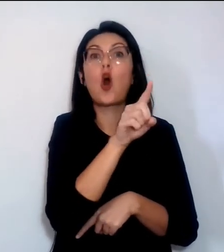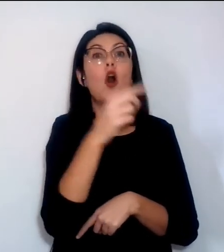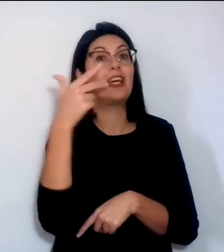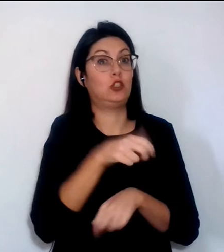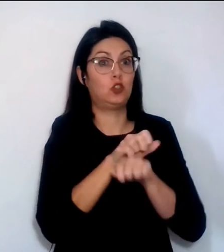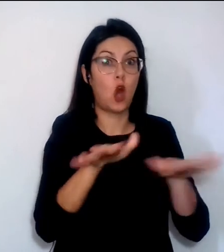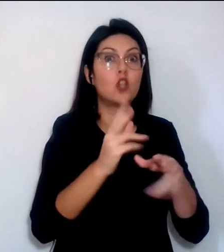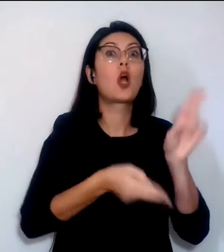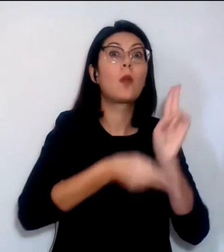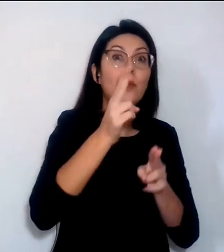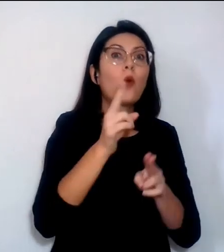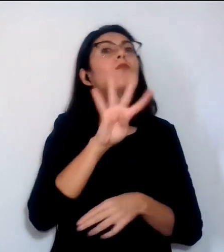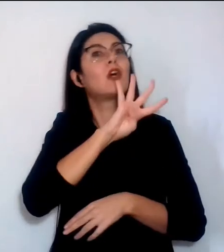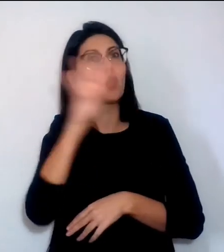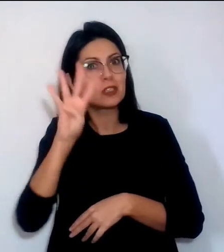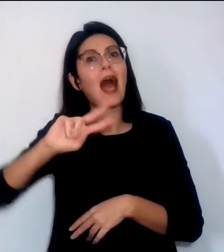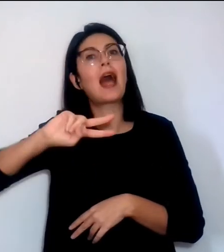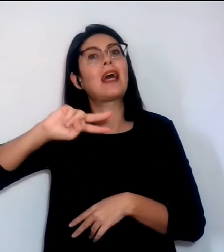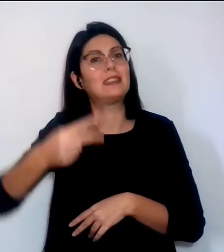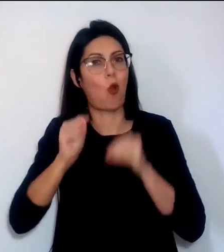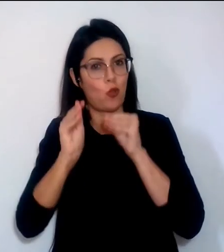Toscana arriva al secondo posto.